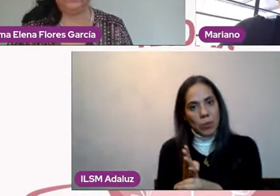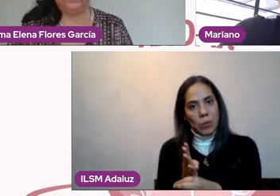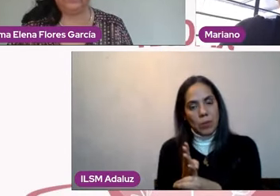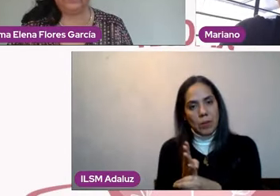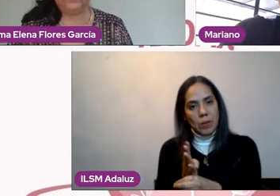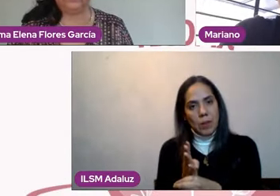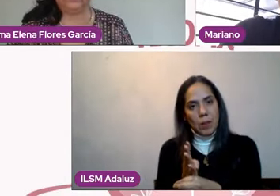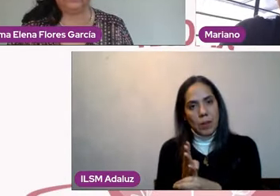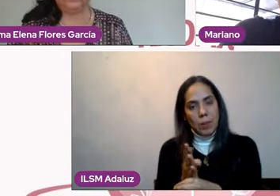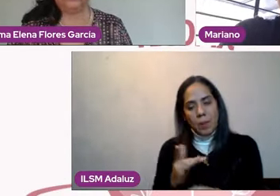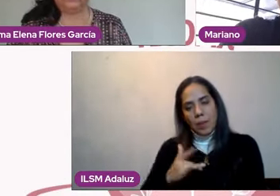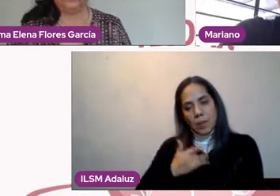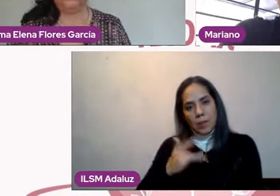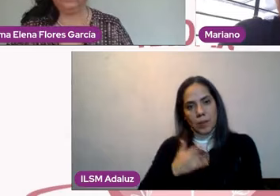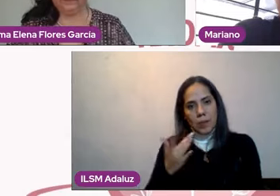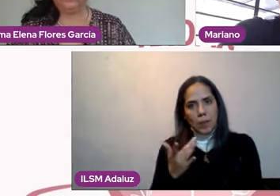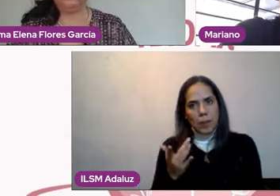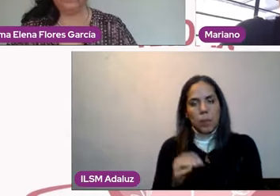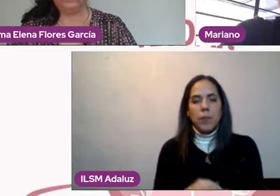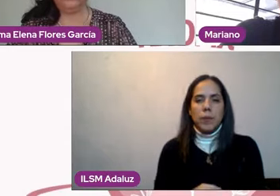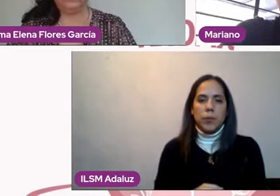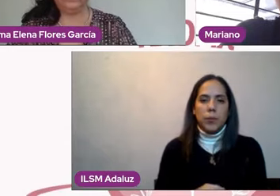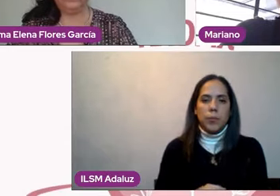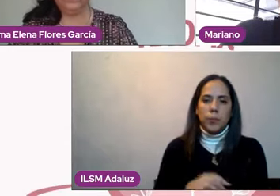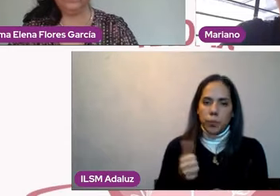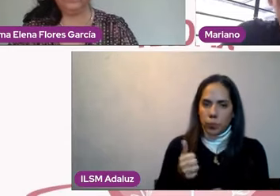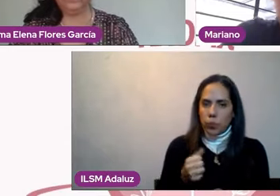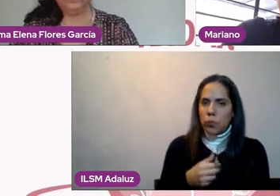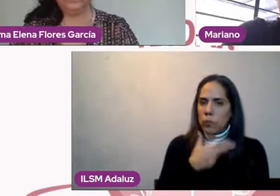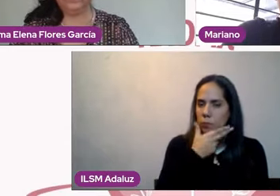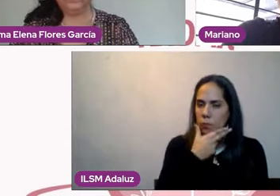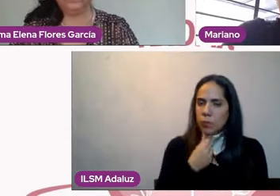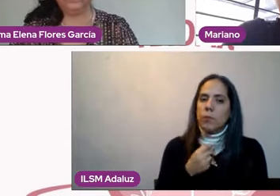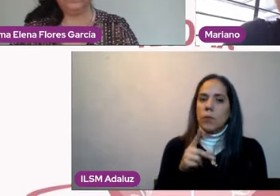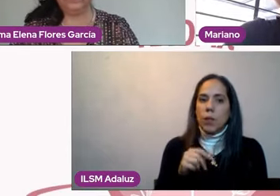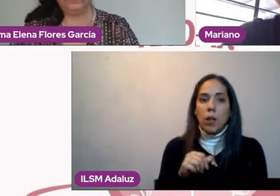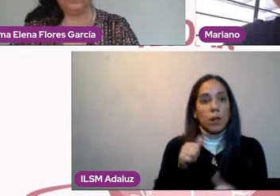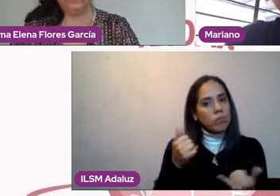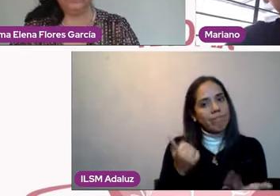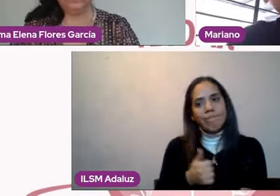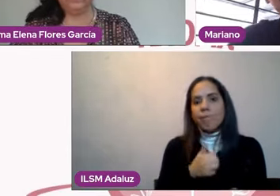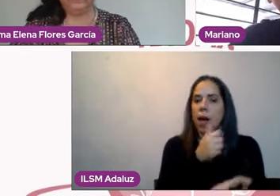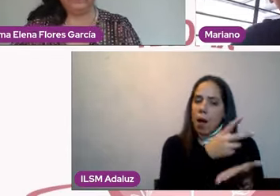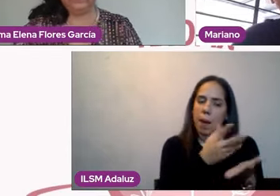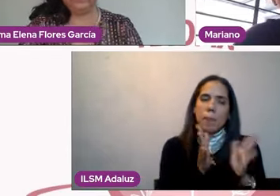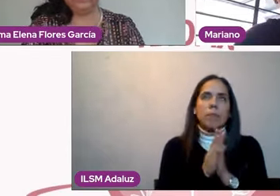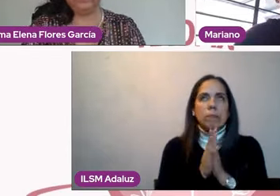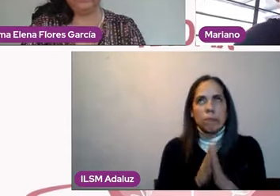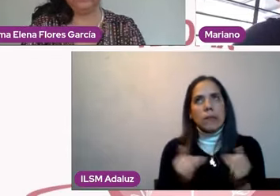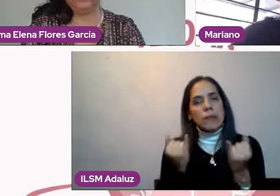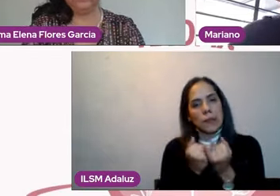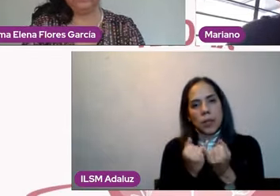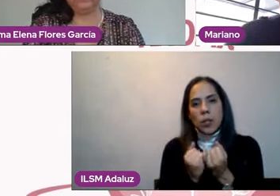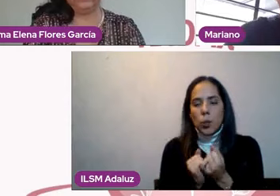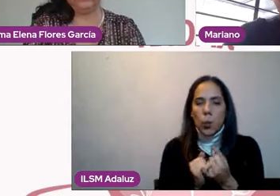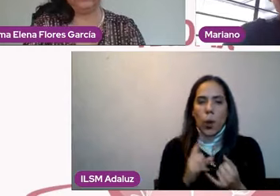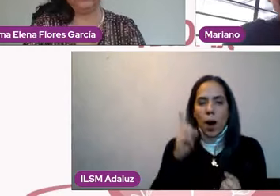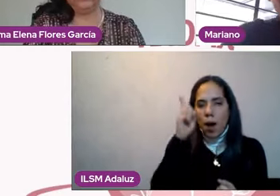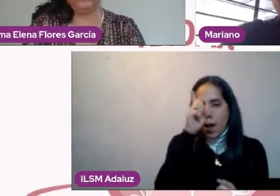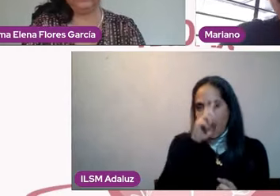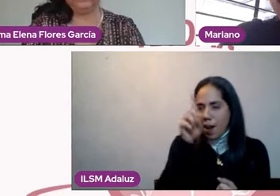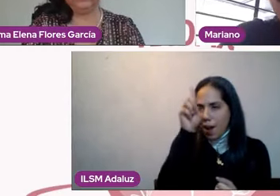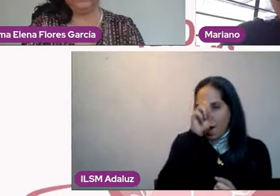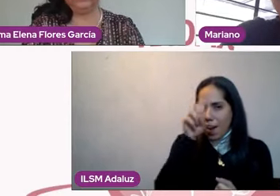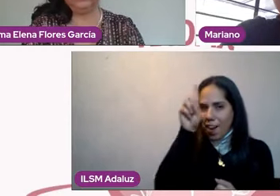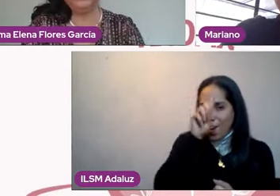Bueno, ¿qué se puede hacer en ese caso? Volvemos a lo mismo, ir a terapia. Y yo sé que suena como comercial, ¿no? Que lo diga un terapeuta,